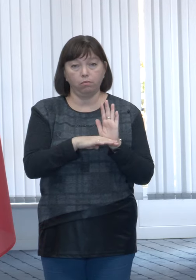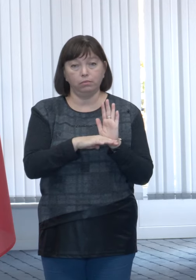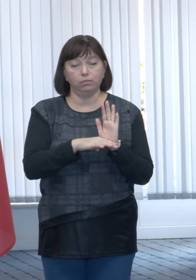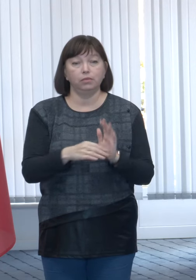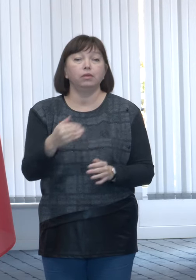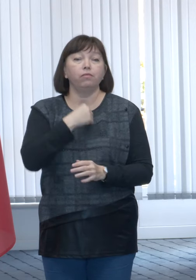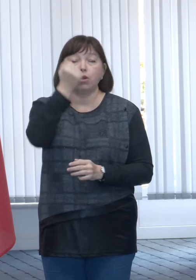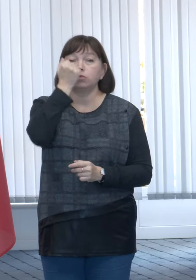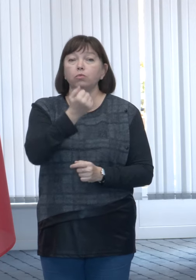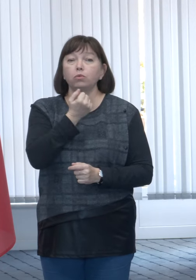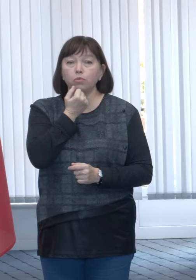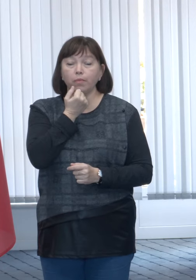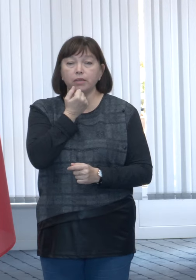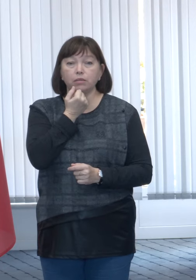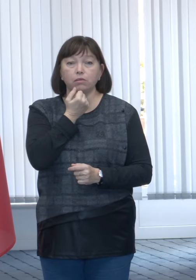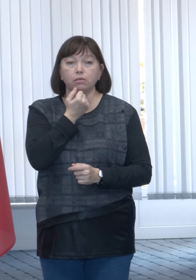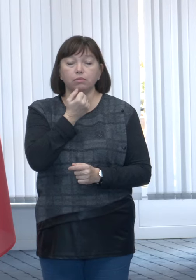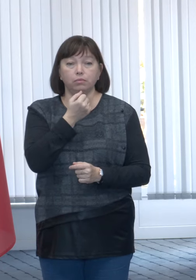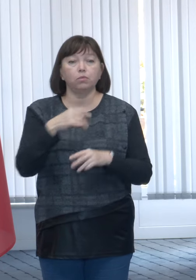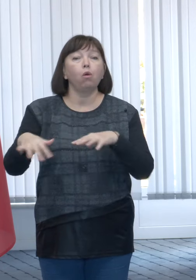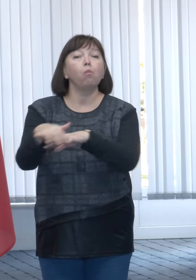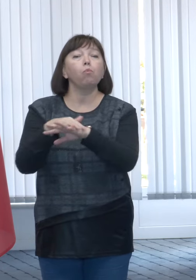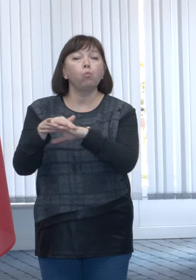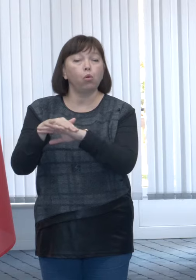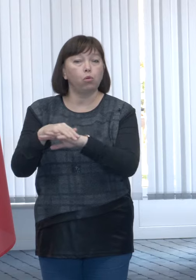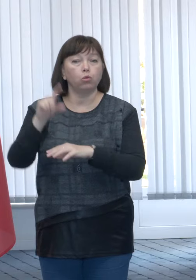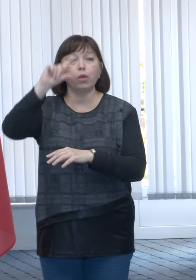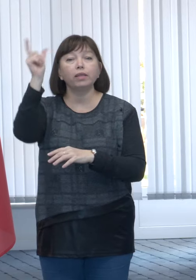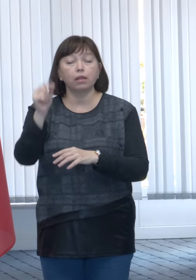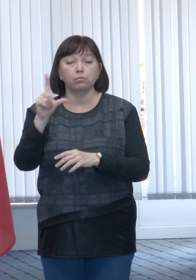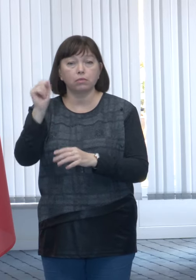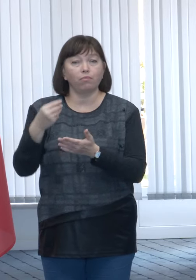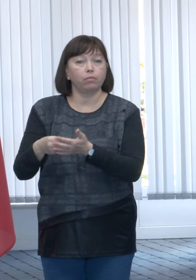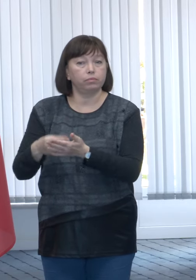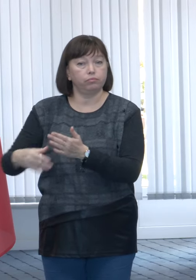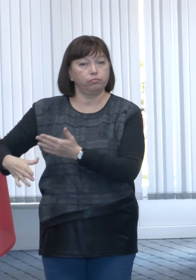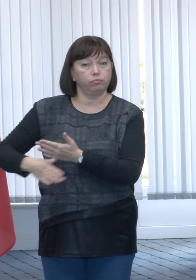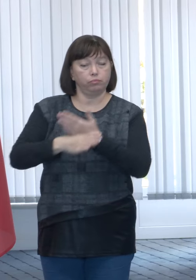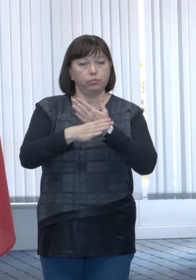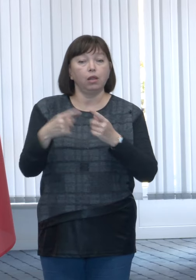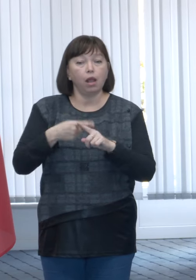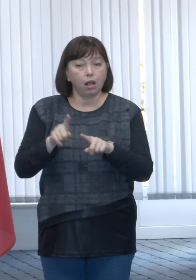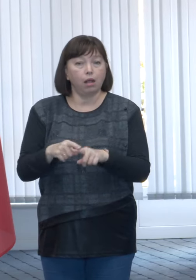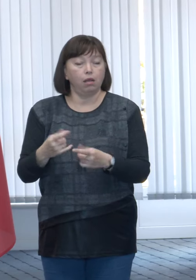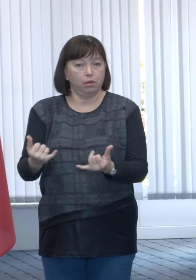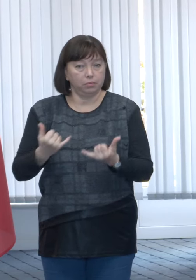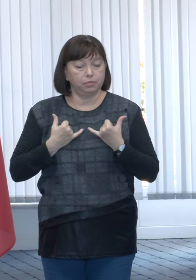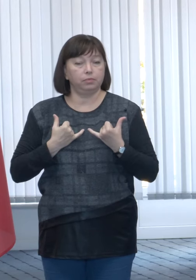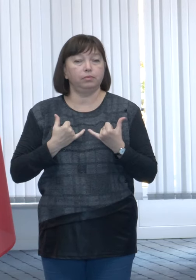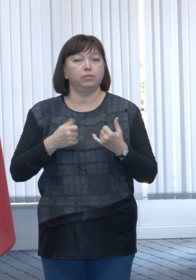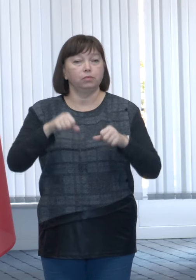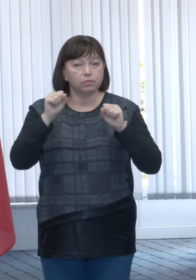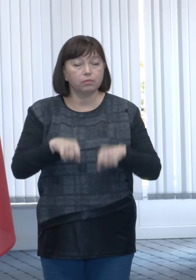Vreau să mulțumesc poporului italian pentru suportul financiar, care ne-a permis iarăși să